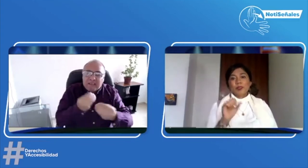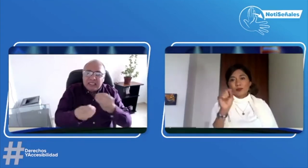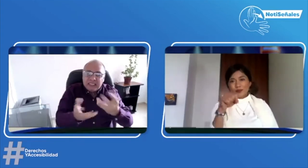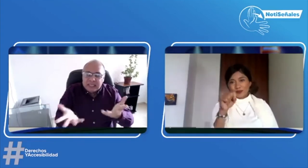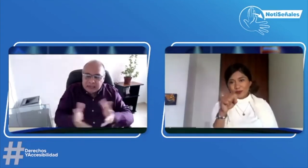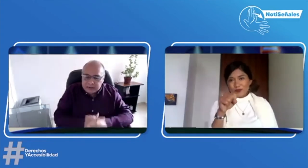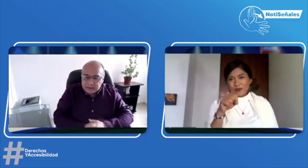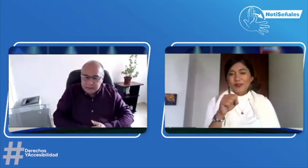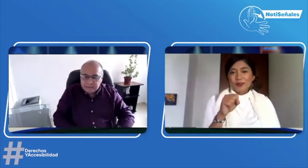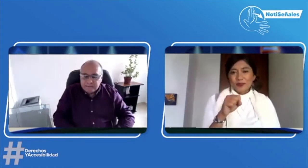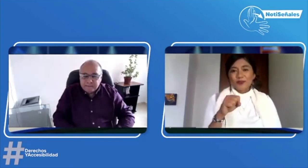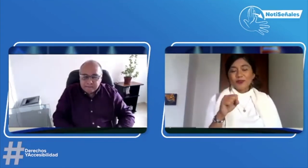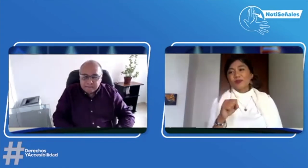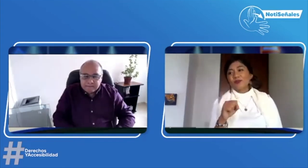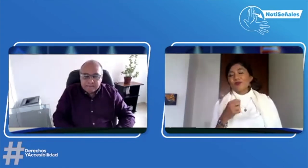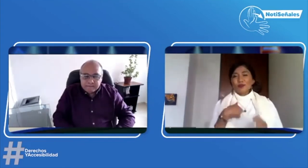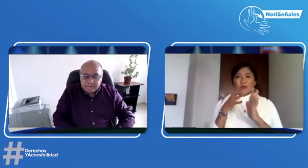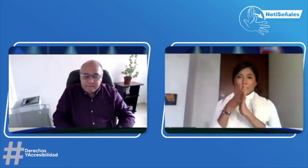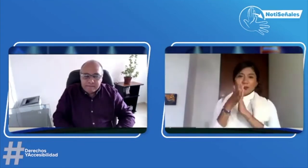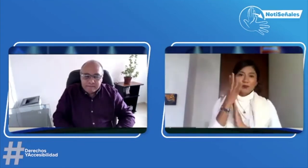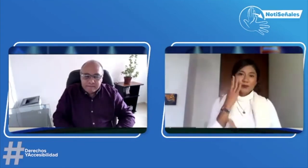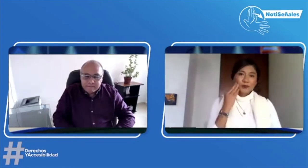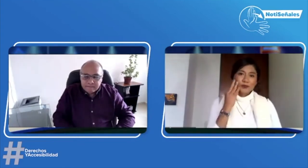cargo público o cómo te sientes?